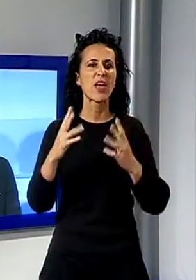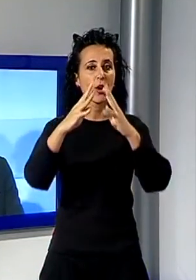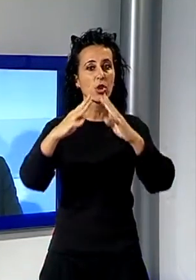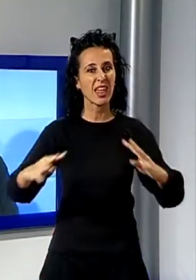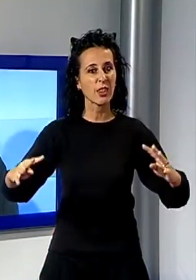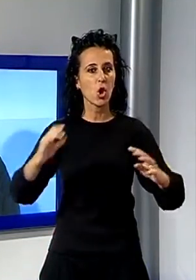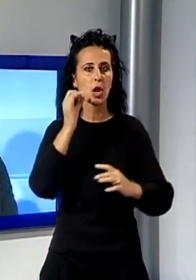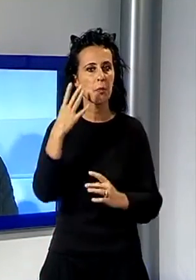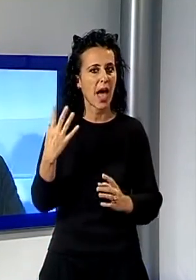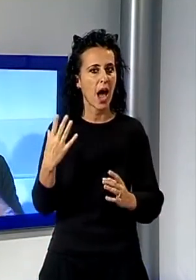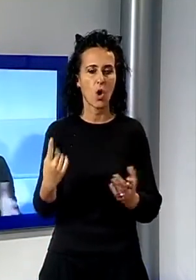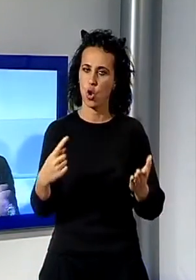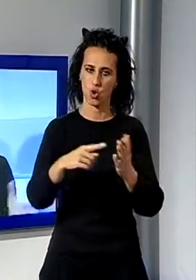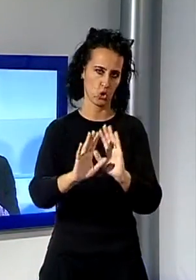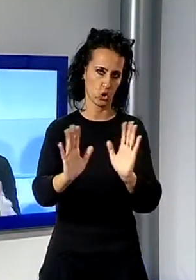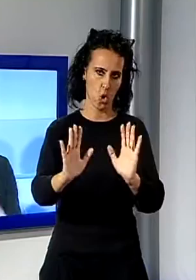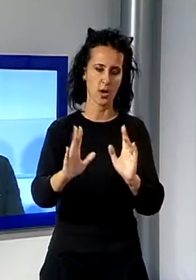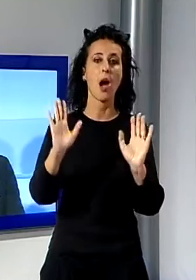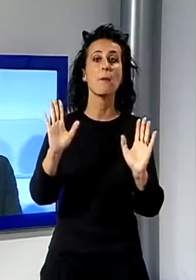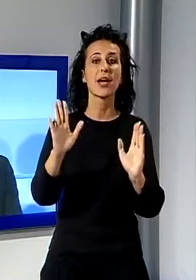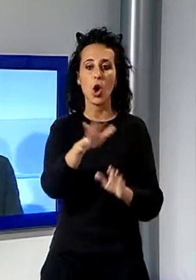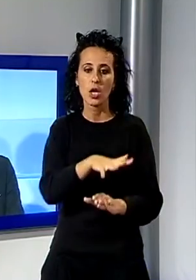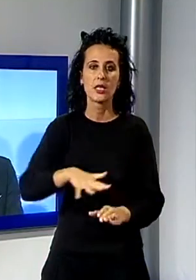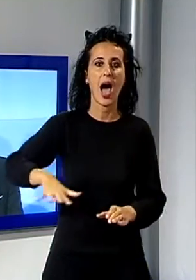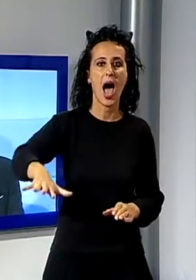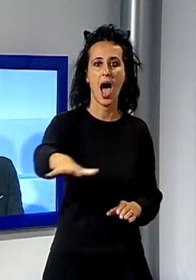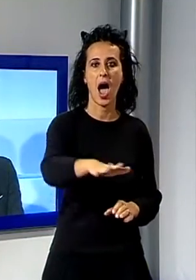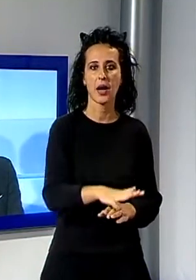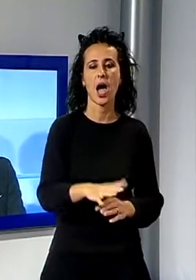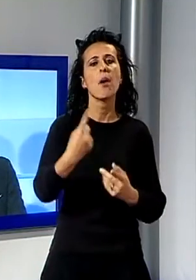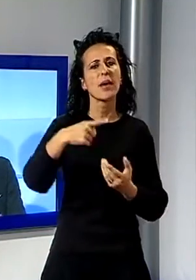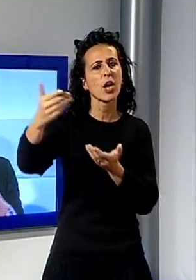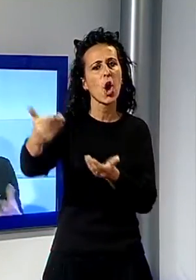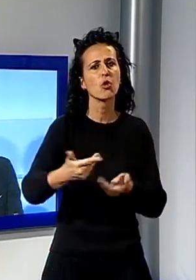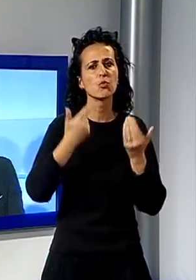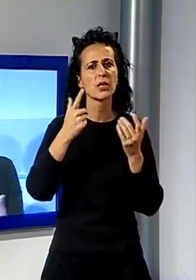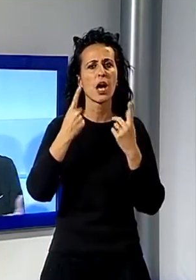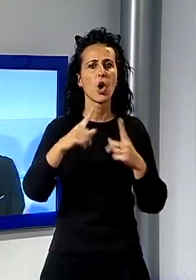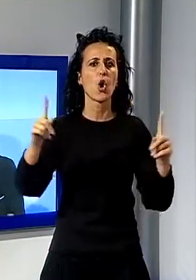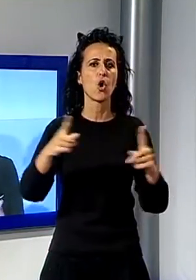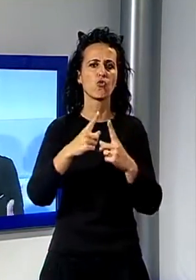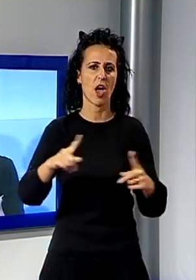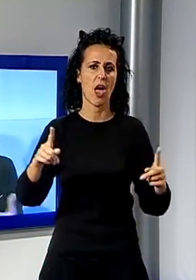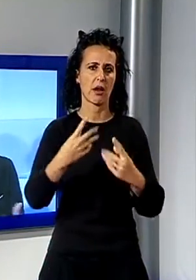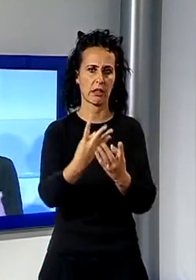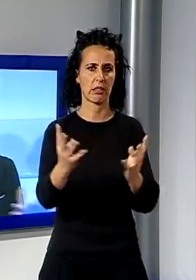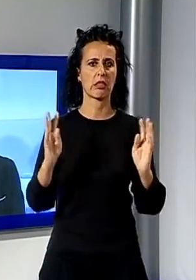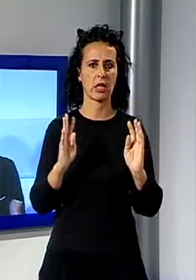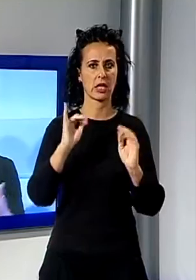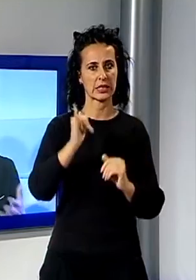capire il primo cittadino, ma realizzeremo una grande area in grado di ospitare concerti. Diciamo che ovviamente l'intervento, poi